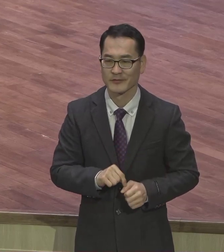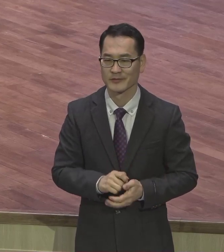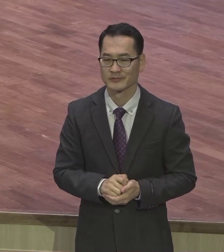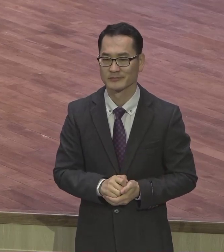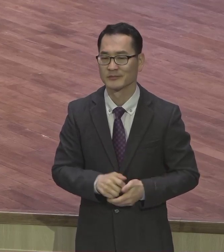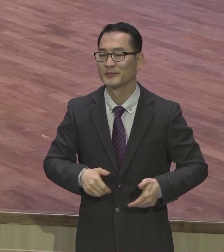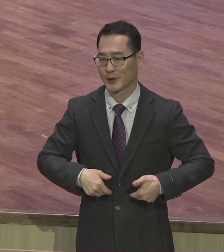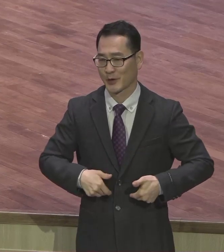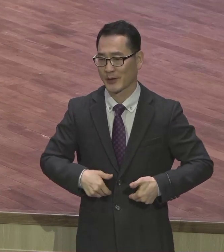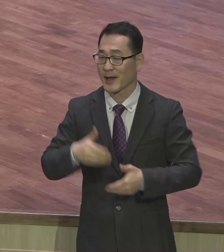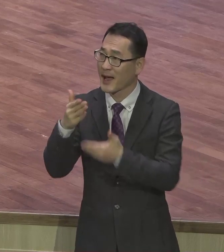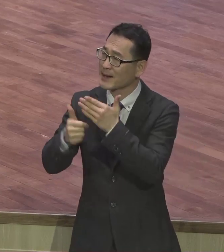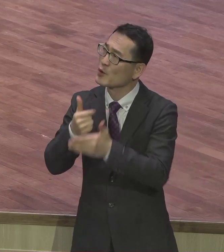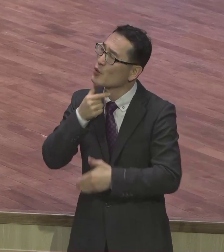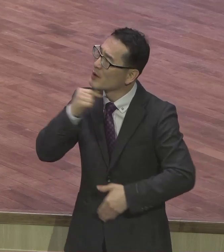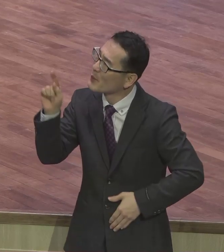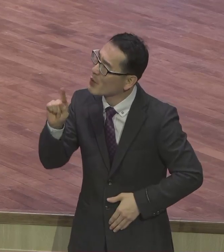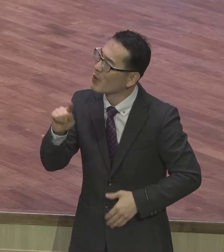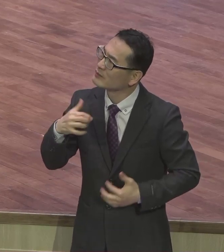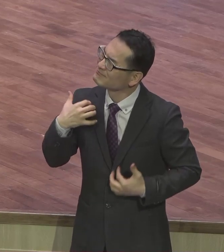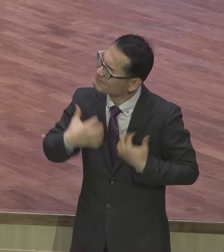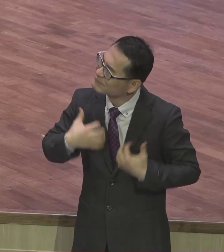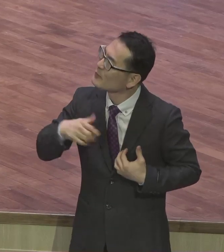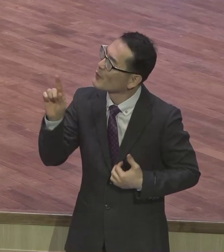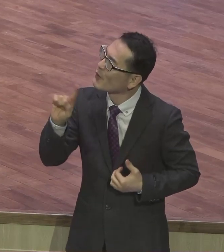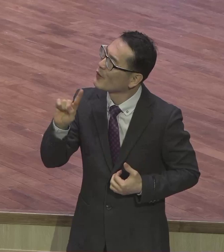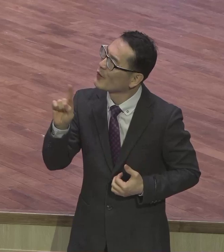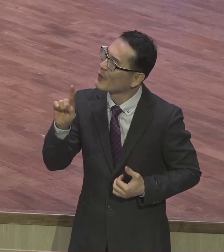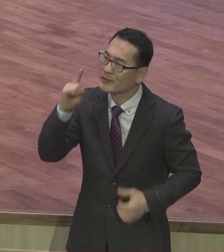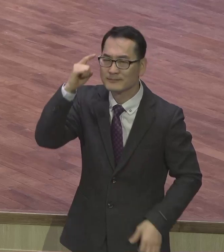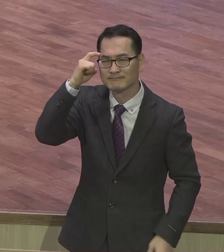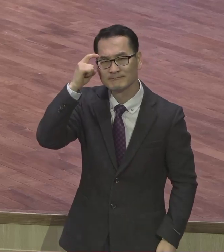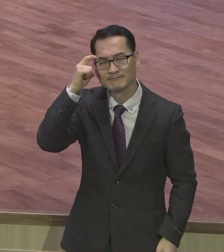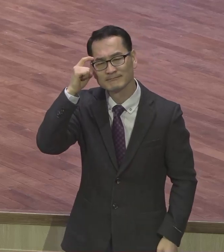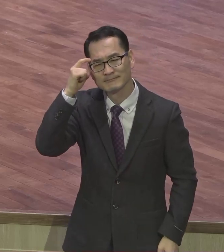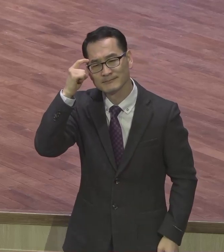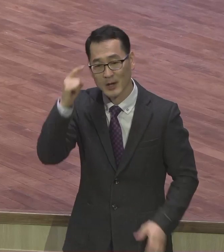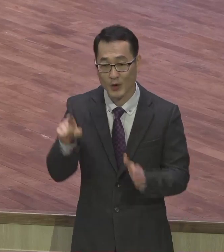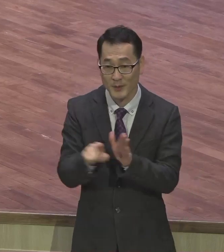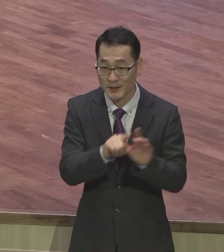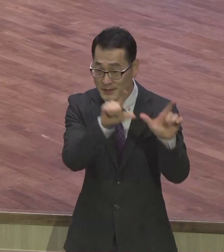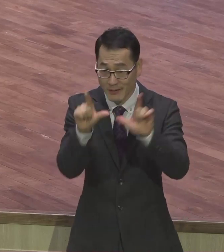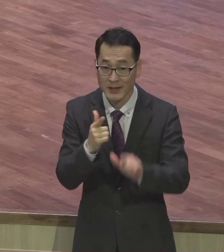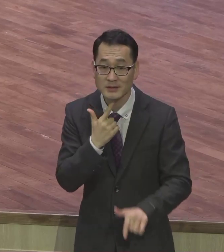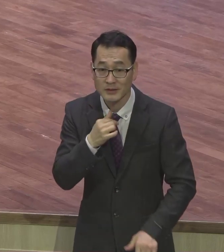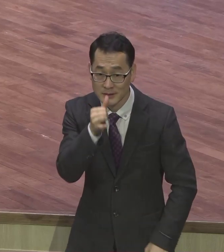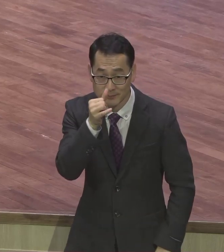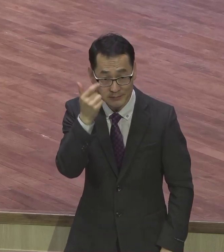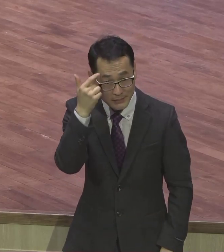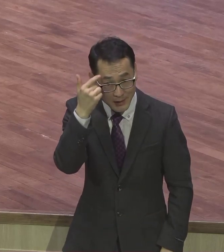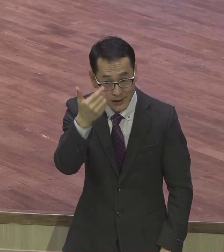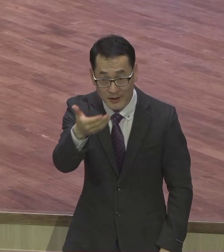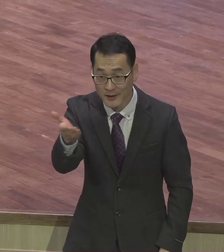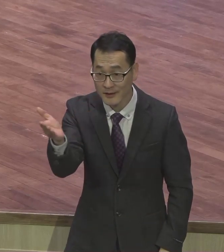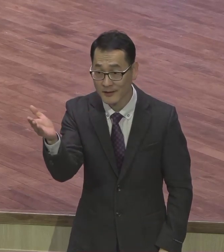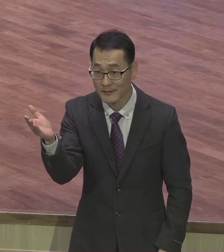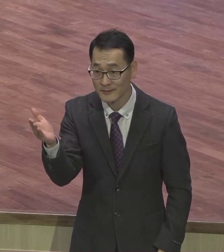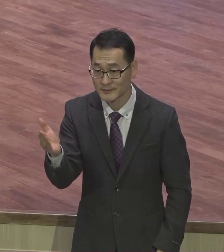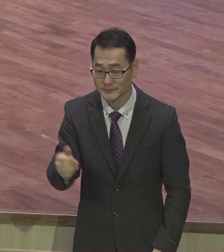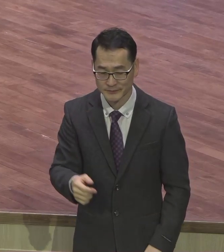뭘 즐거워하실까 그런 걸 한번 생각하면서 신앙생활 한 적이 있습니까. 이렇게 하면 하나님 참 좋아하시겠지